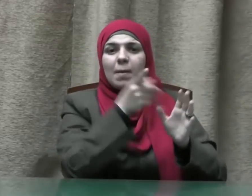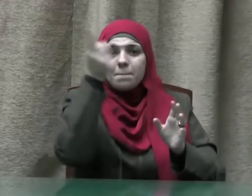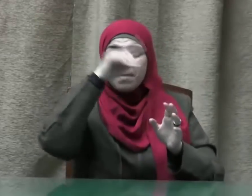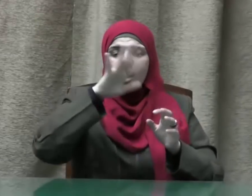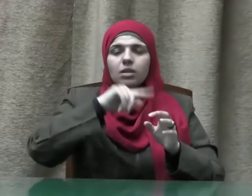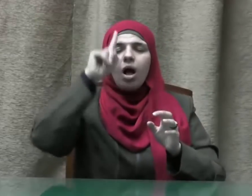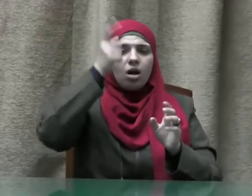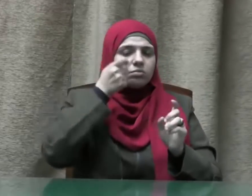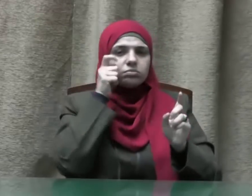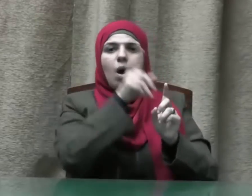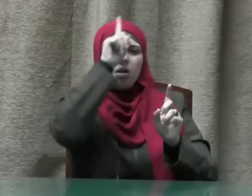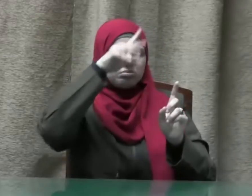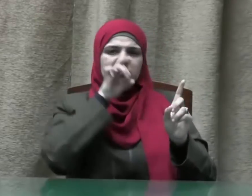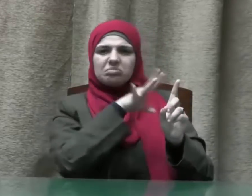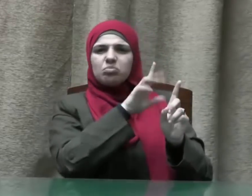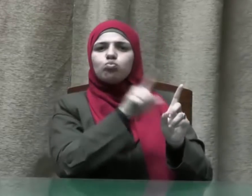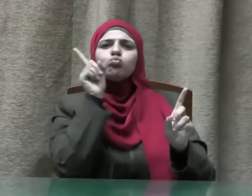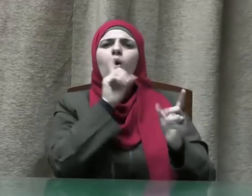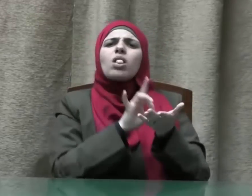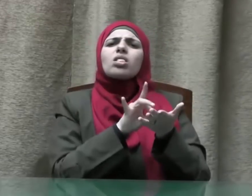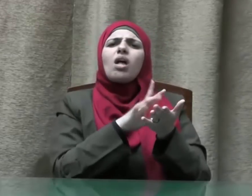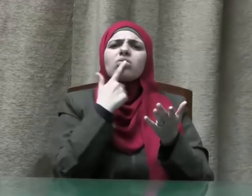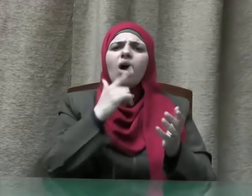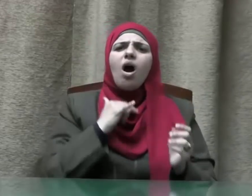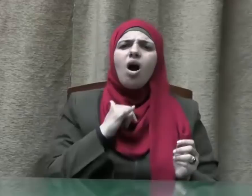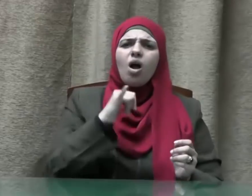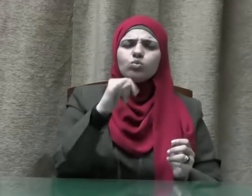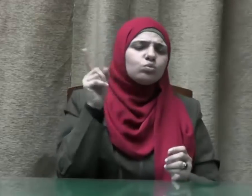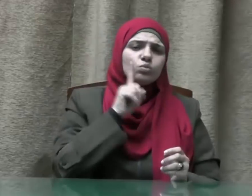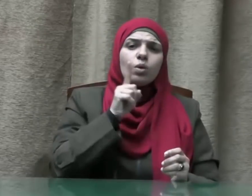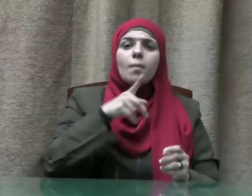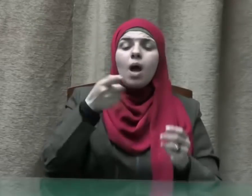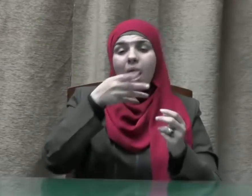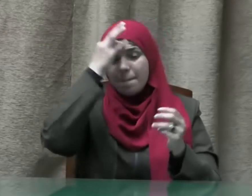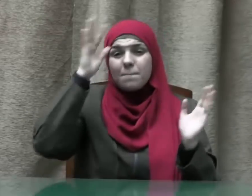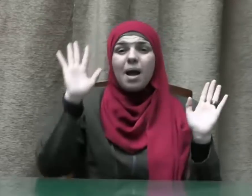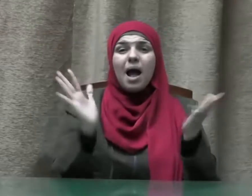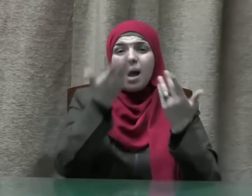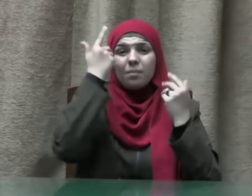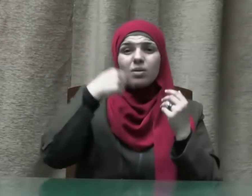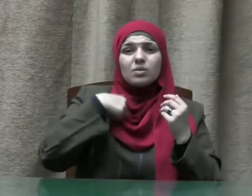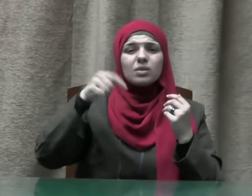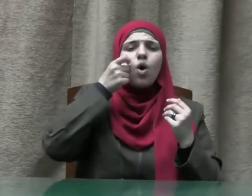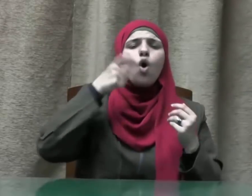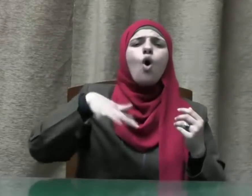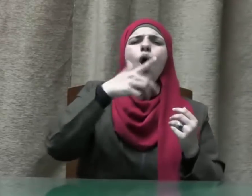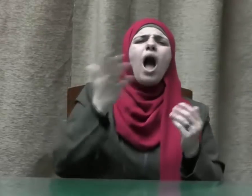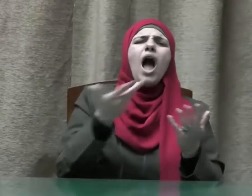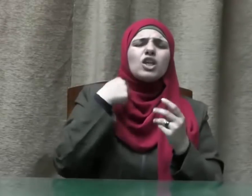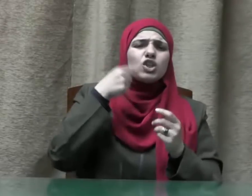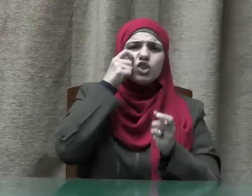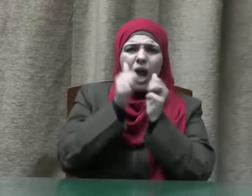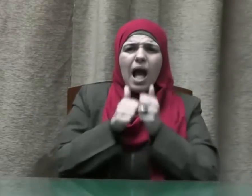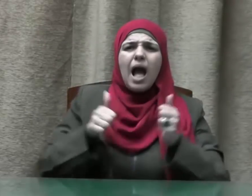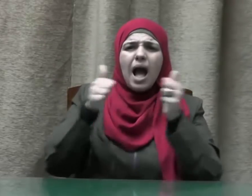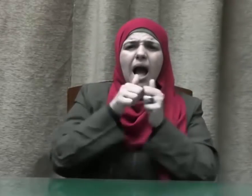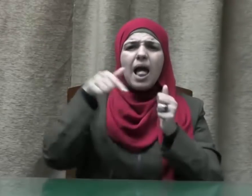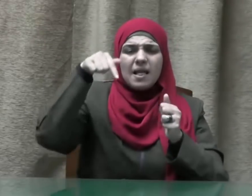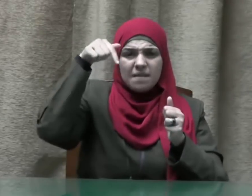وبرئ الله تعالى منه وأيما أهل عرصة أصبح فيهم إمرؤ